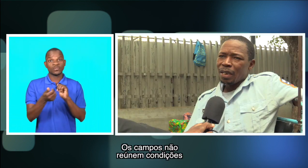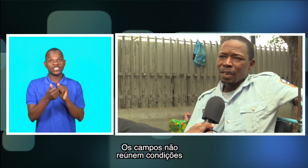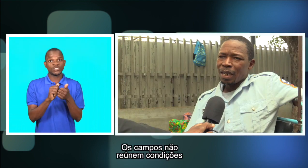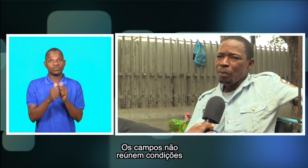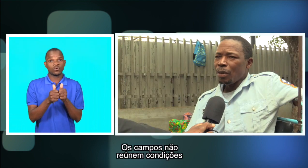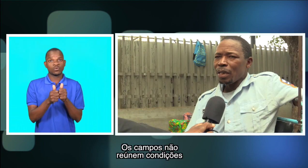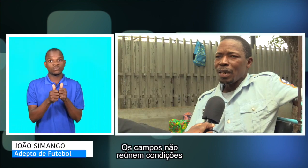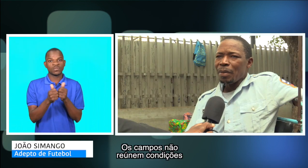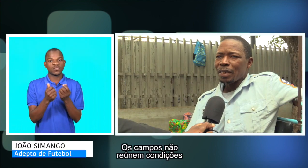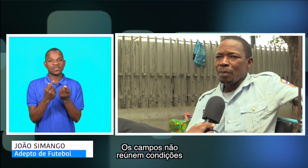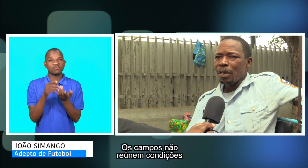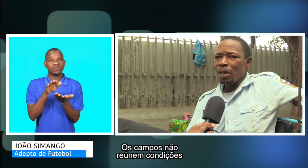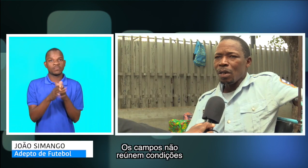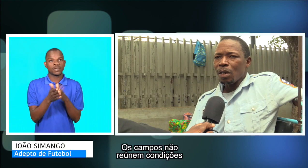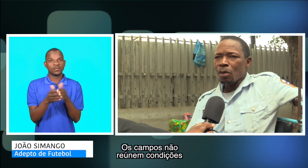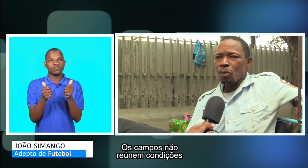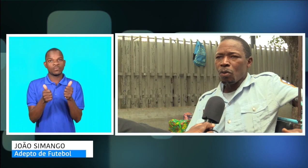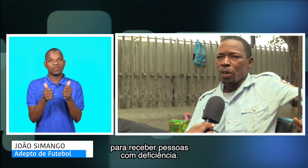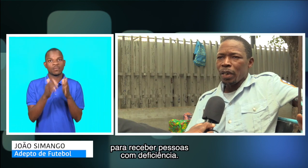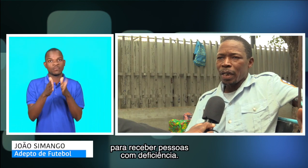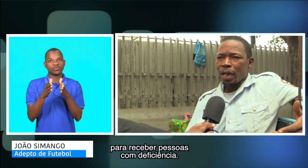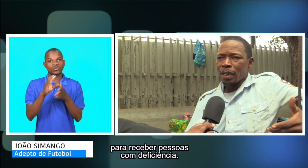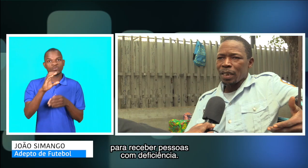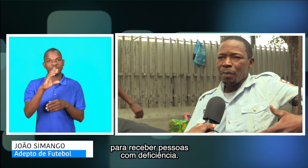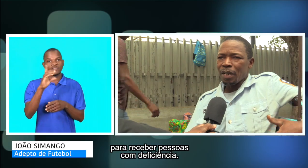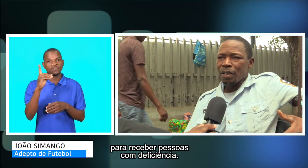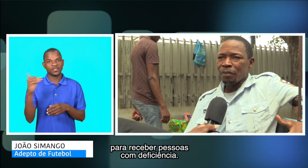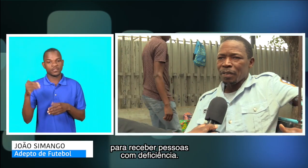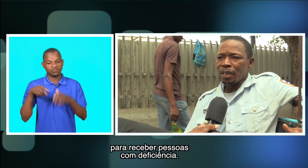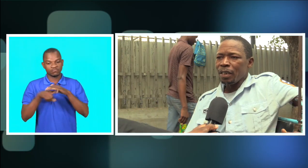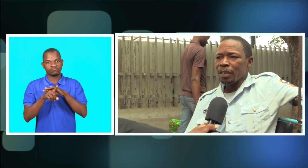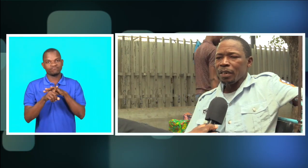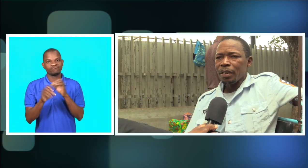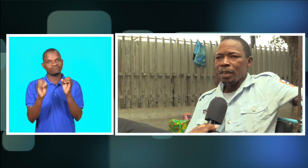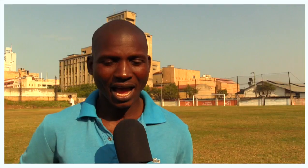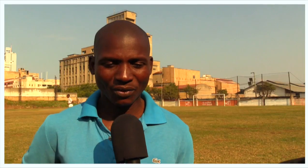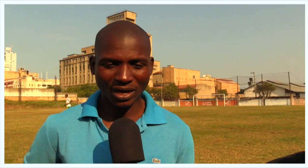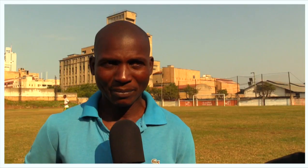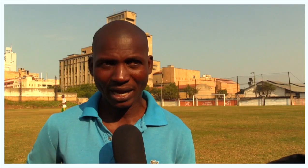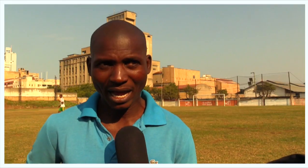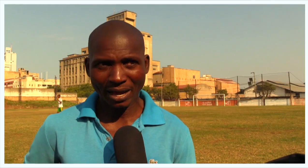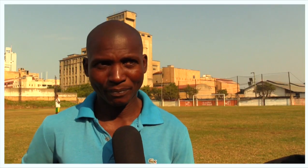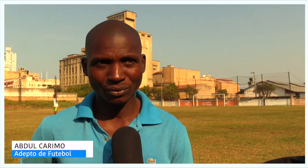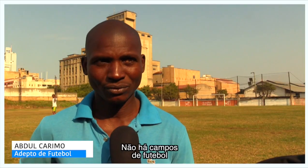Os campos não reúnem condições para receber pessoas com deficiência.